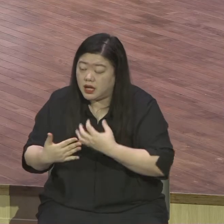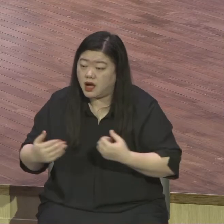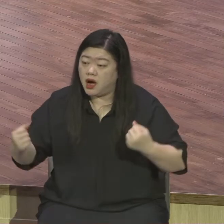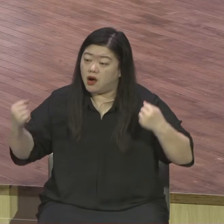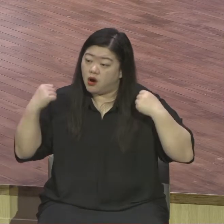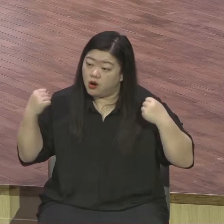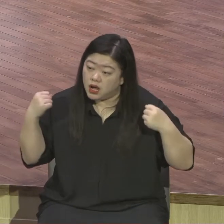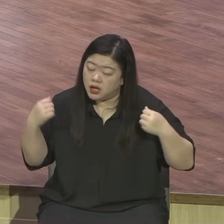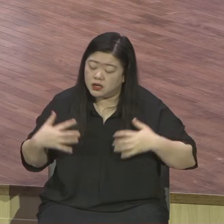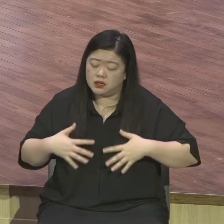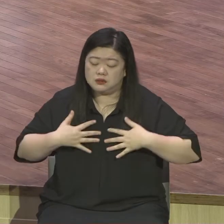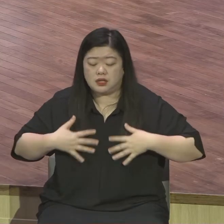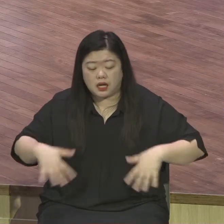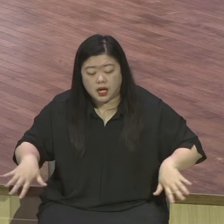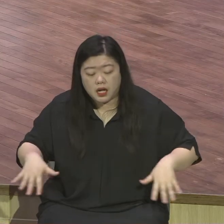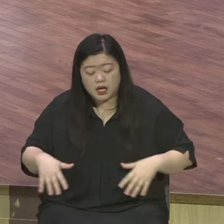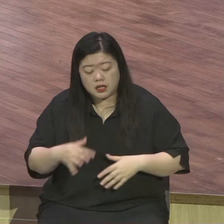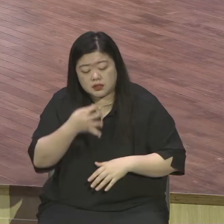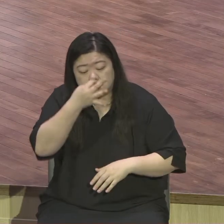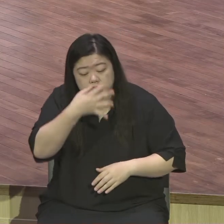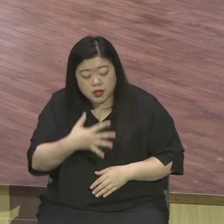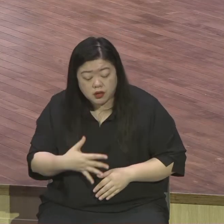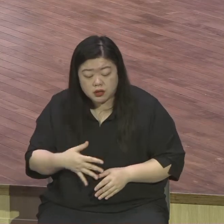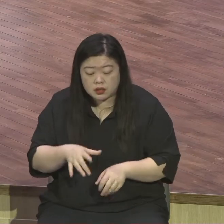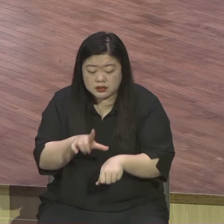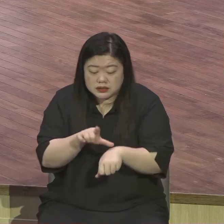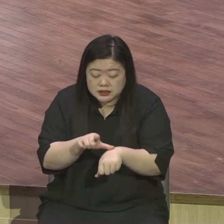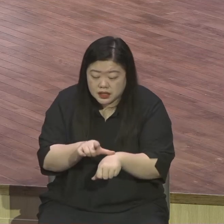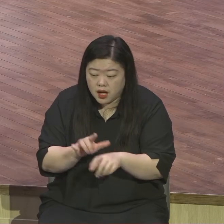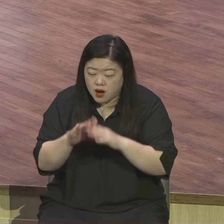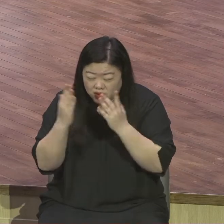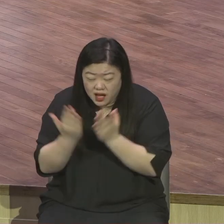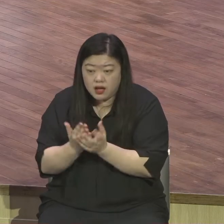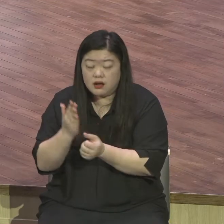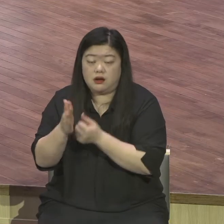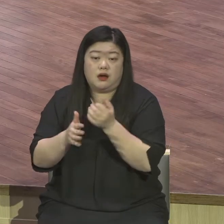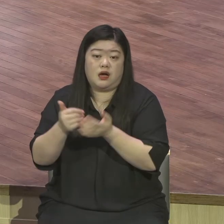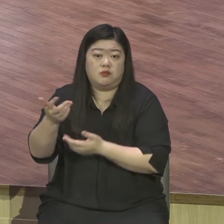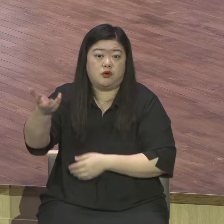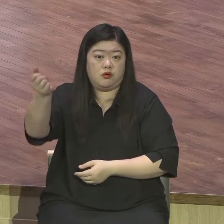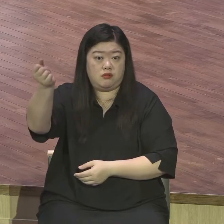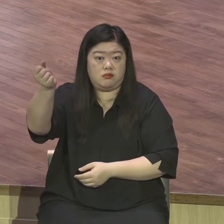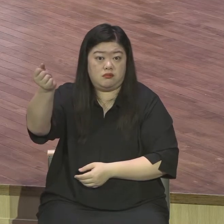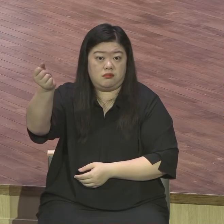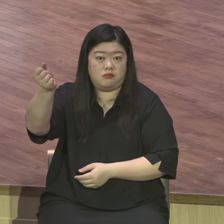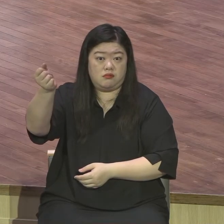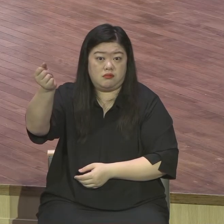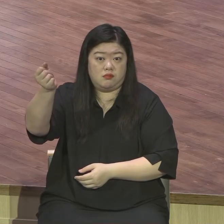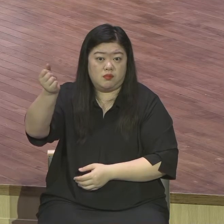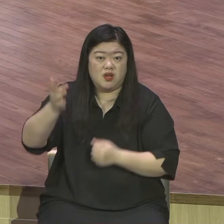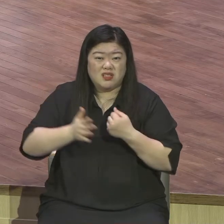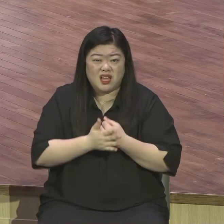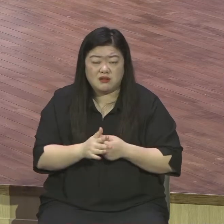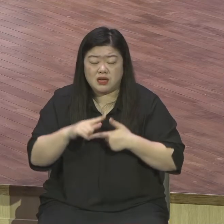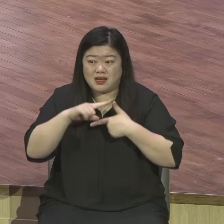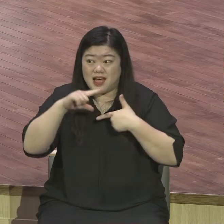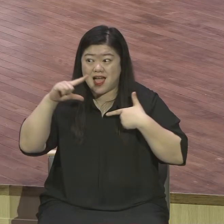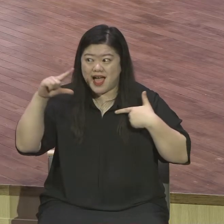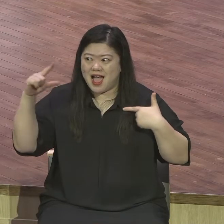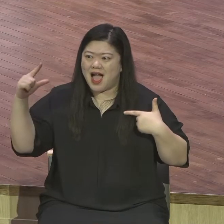하시고 부여하게도 하시고 가난하게도 하시고 아멘 하나님이 하신다고요 거기 무슨 질문이